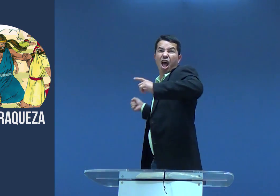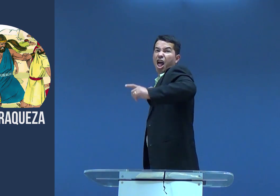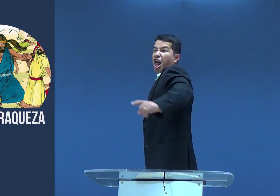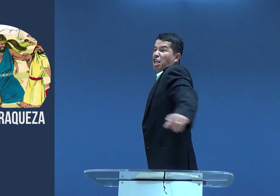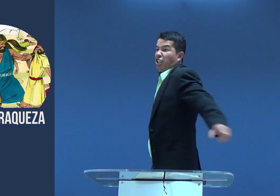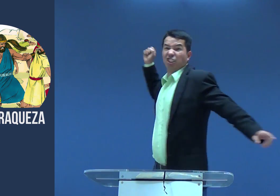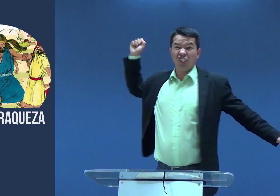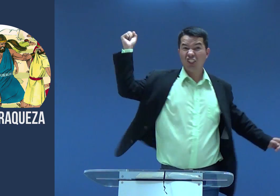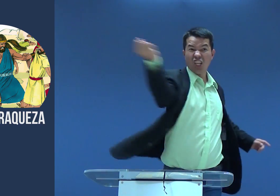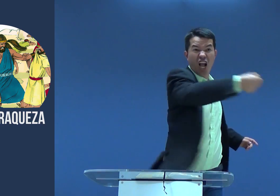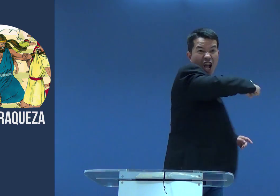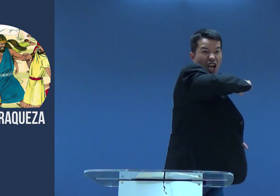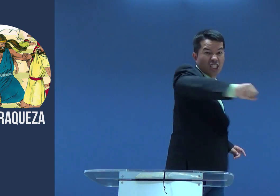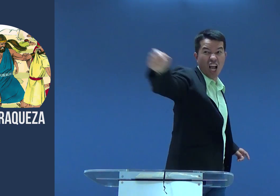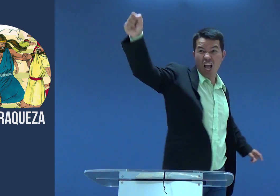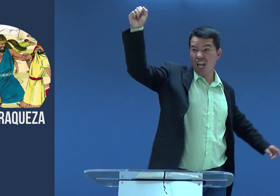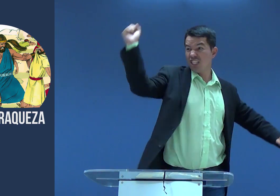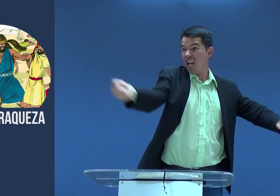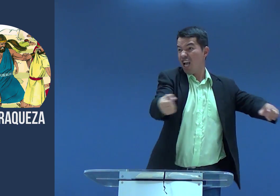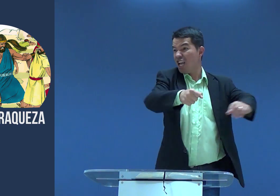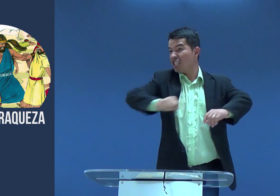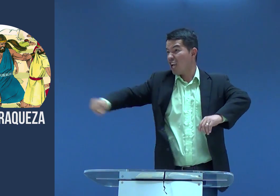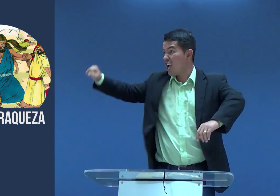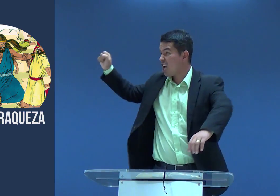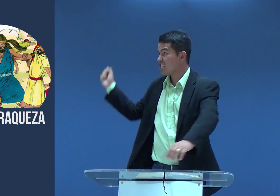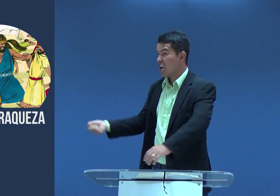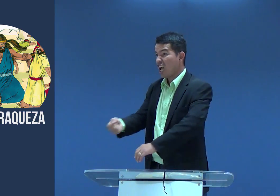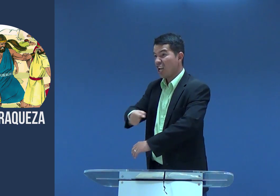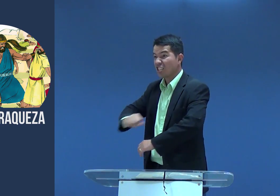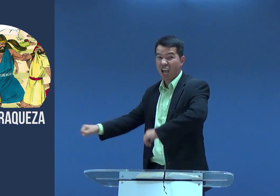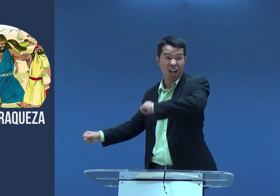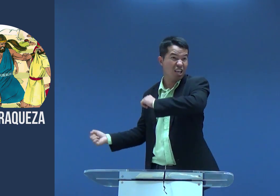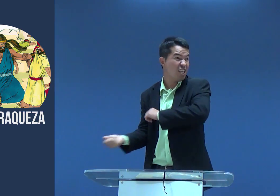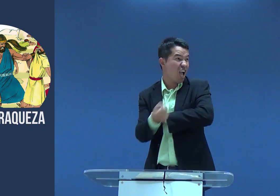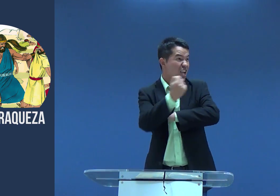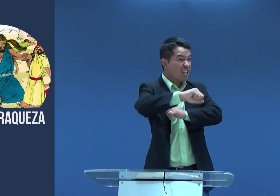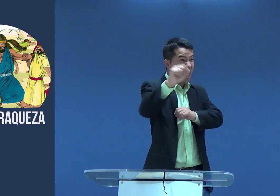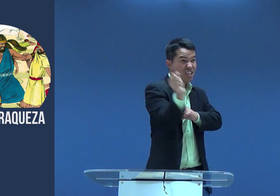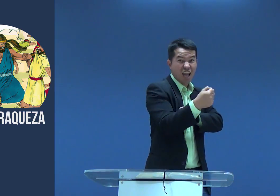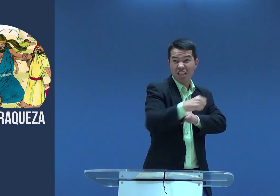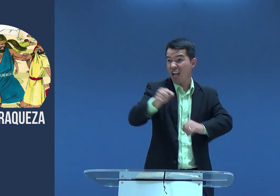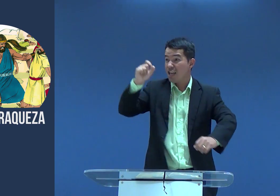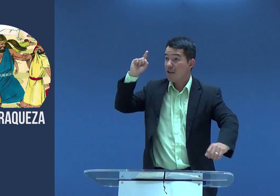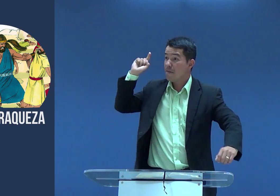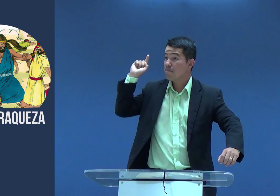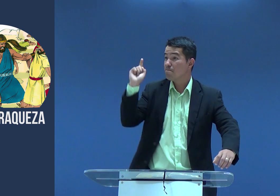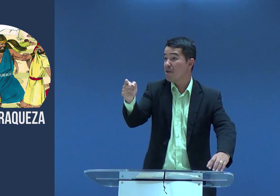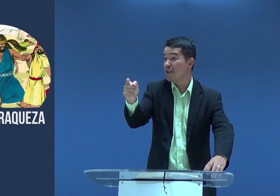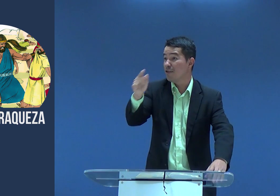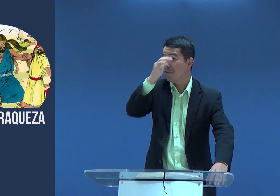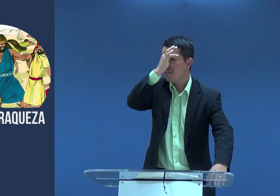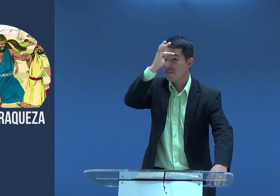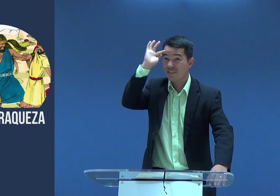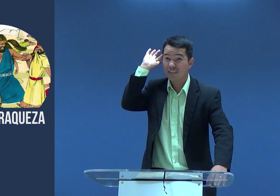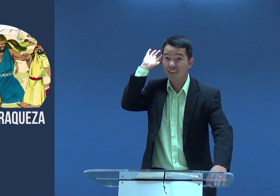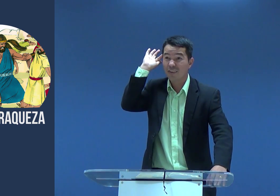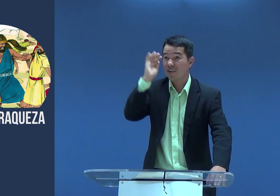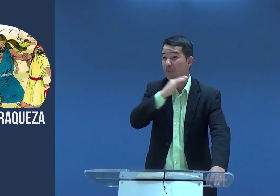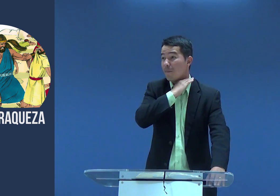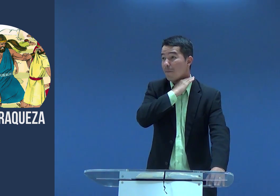Sansão pegou uma queixada e começou a guerrear com os filisteus. Contra mil filisteus,